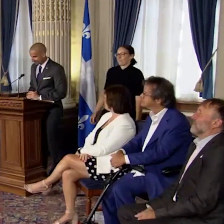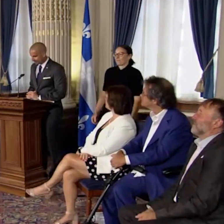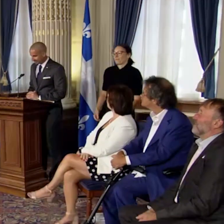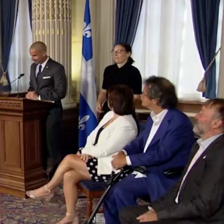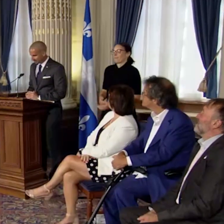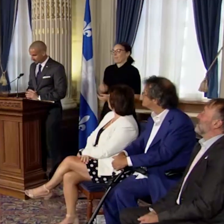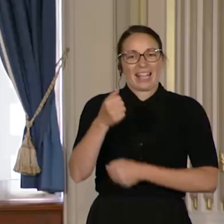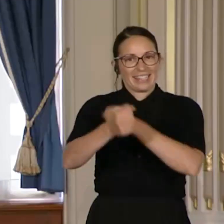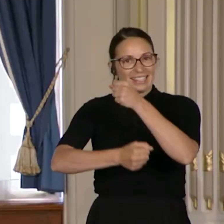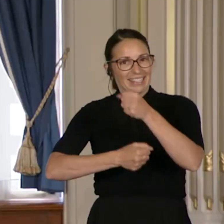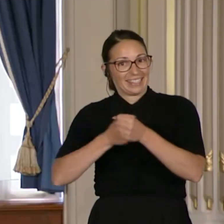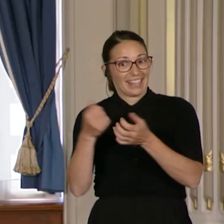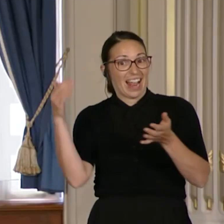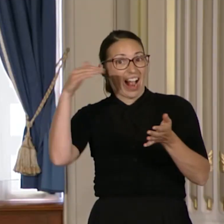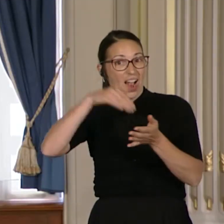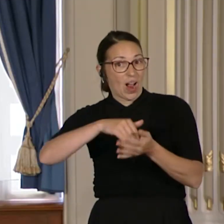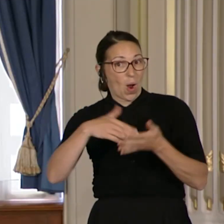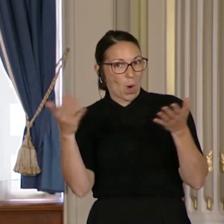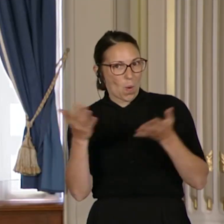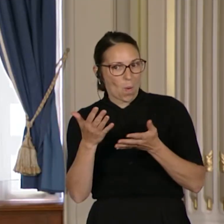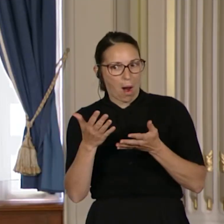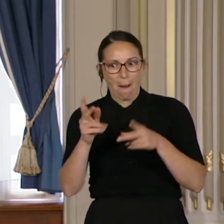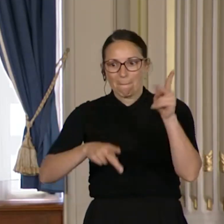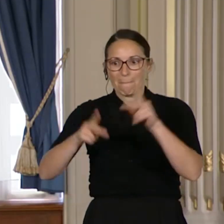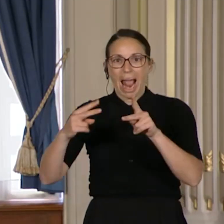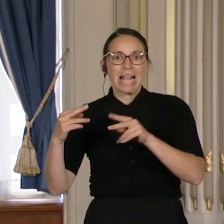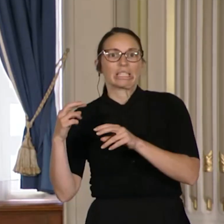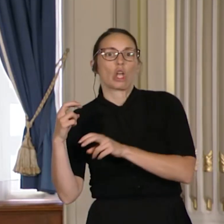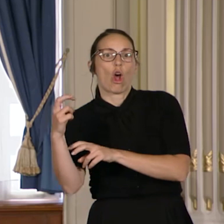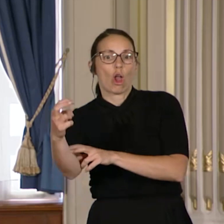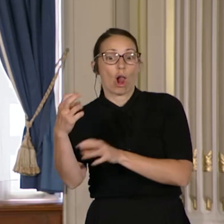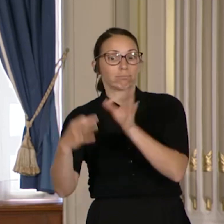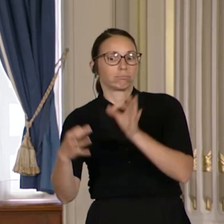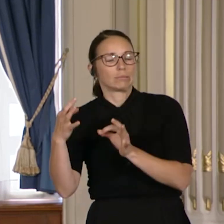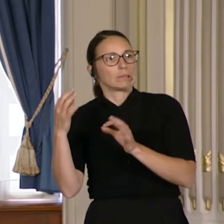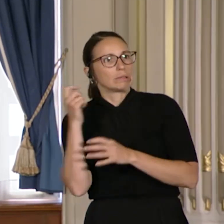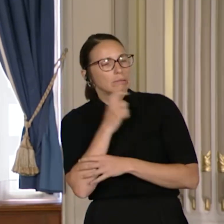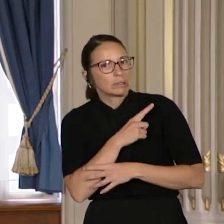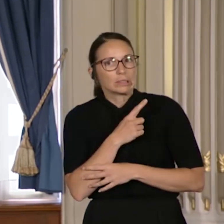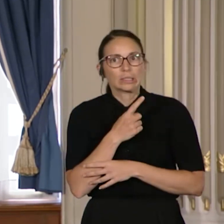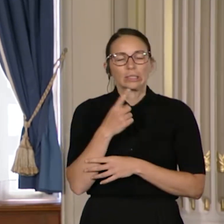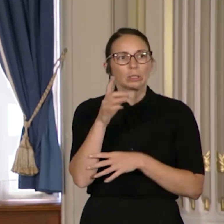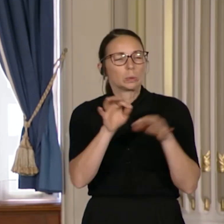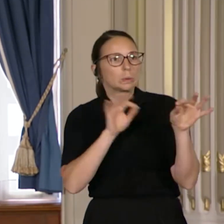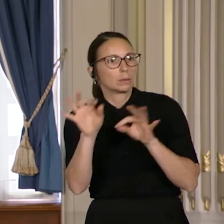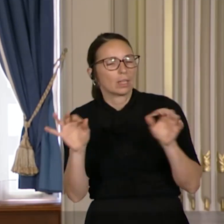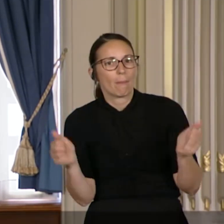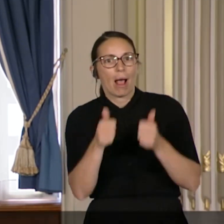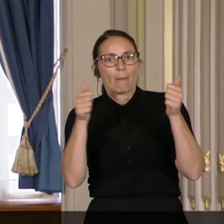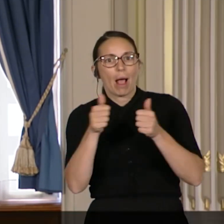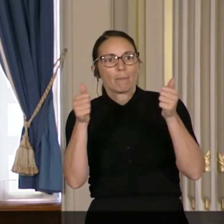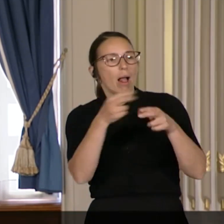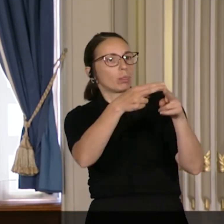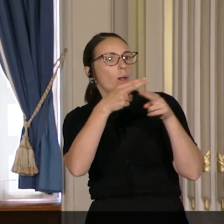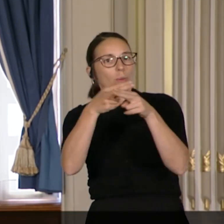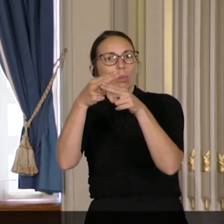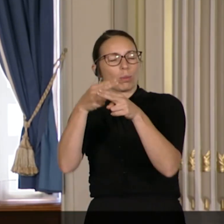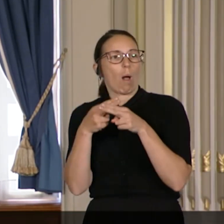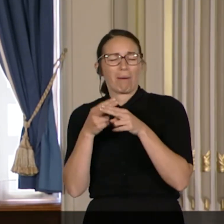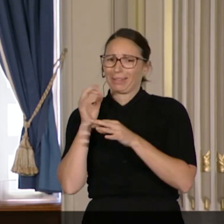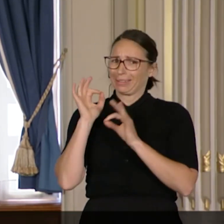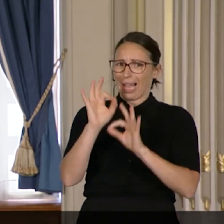Encore cette année, nos jurés ont été confrontés à la difficulté de choisir parmi une multitude de candidatures de qualité,